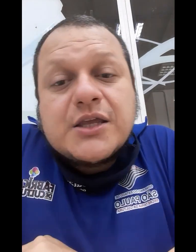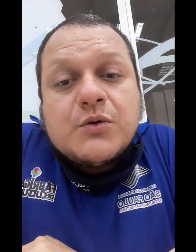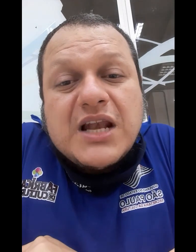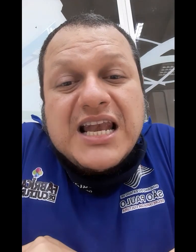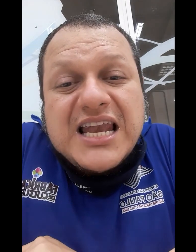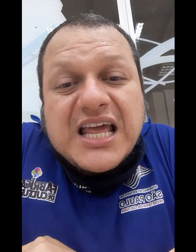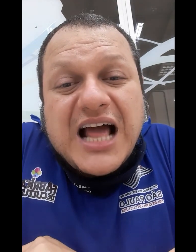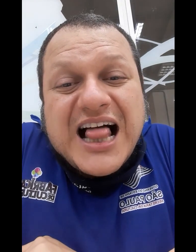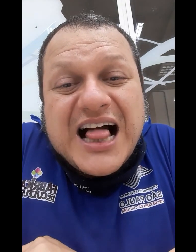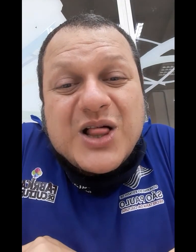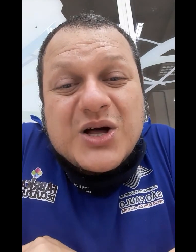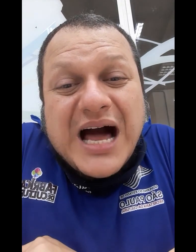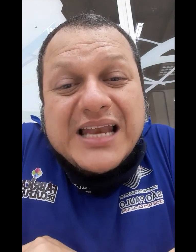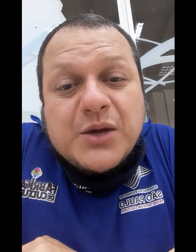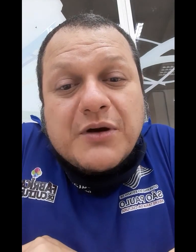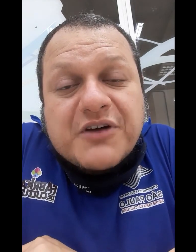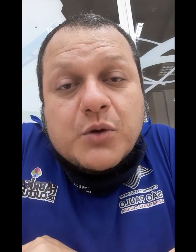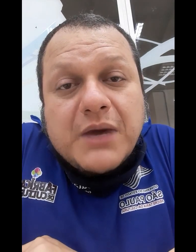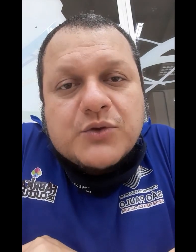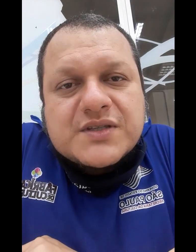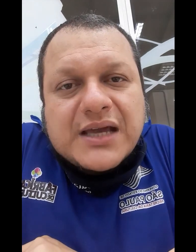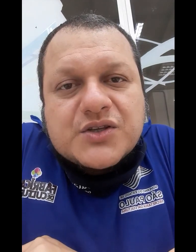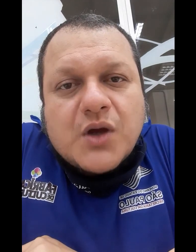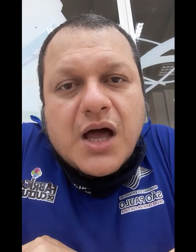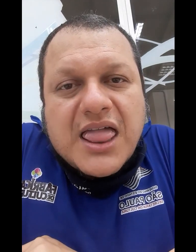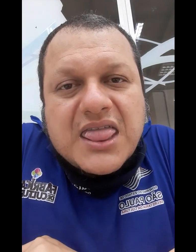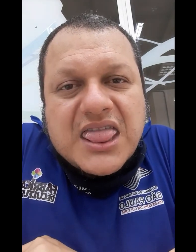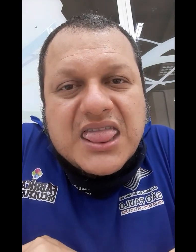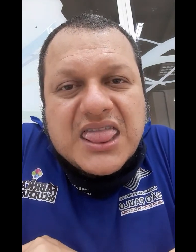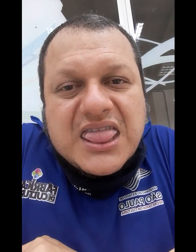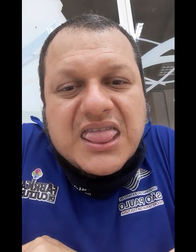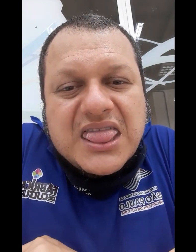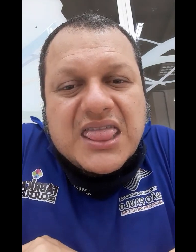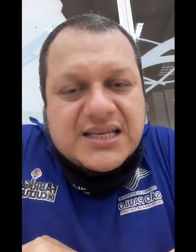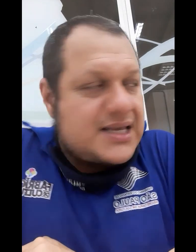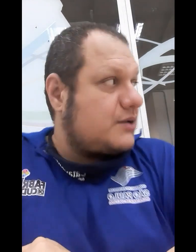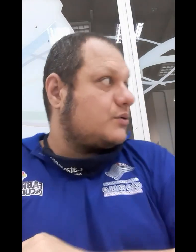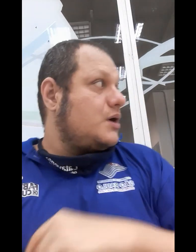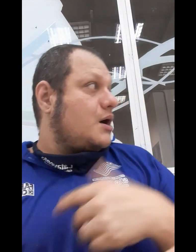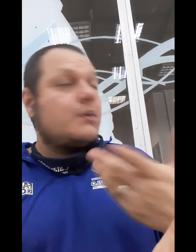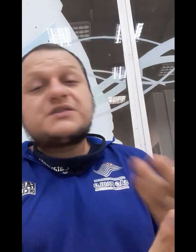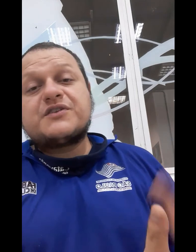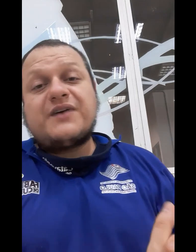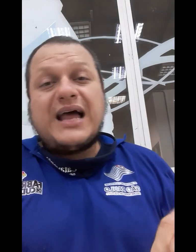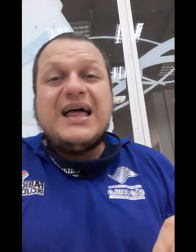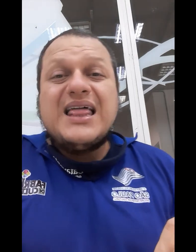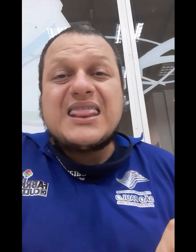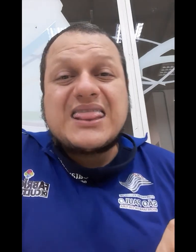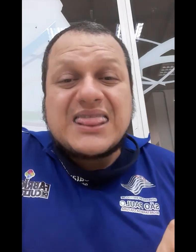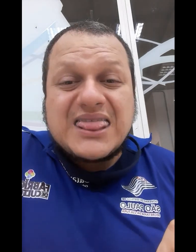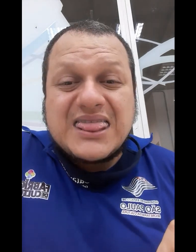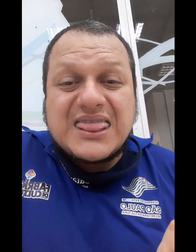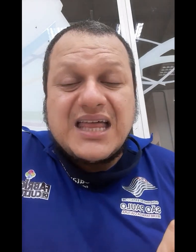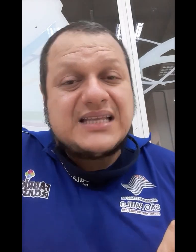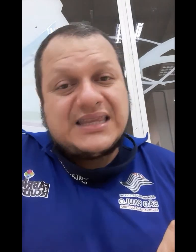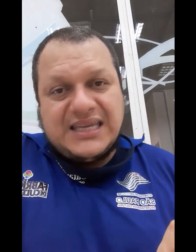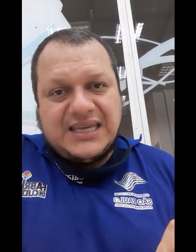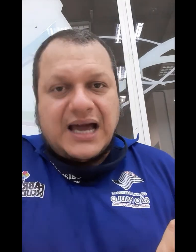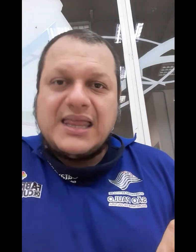E a língua fica no meio dos dentes, ó. Certo? Como se fosse falar... Pia, né?